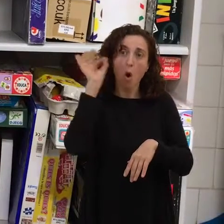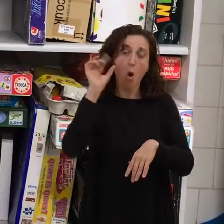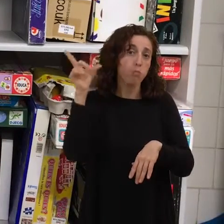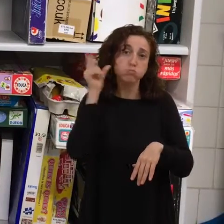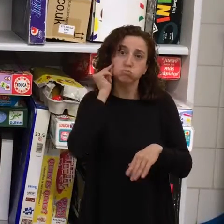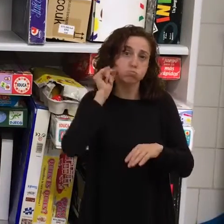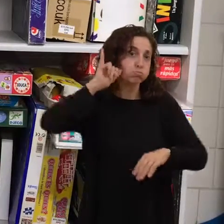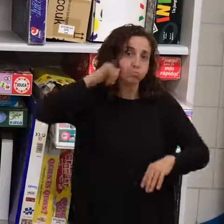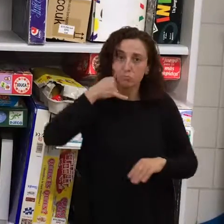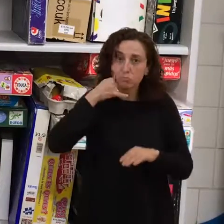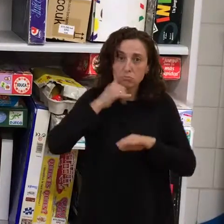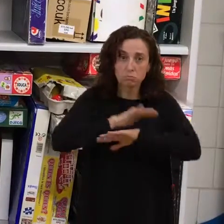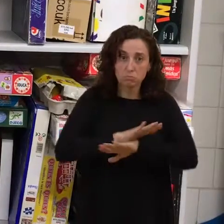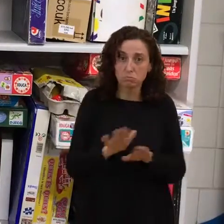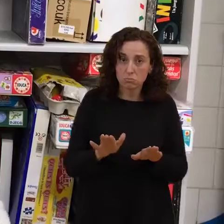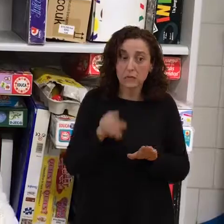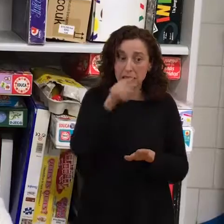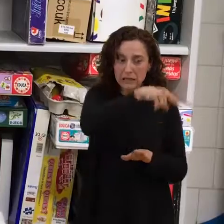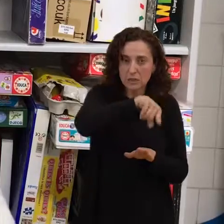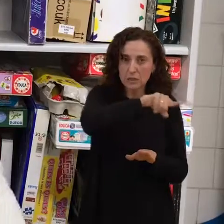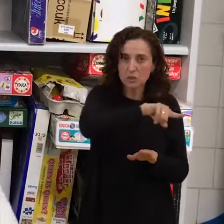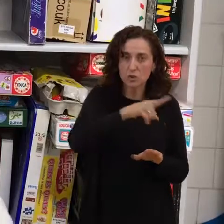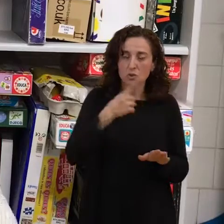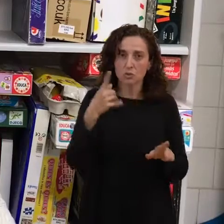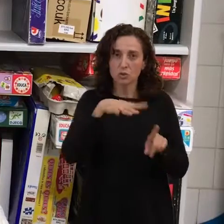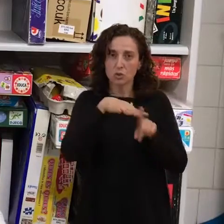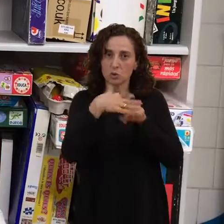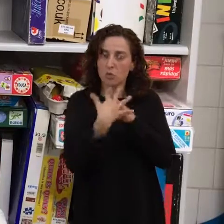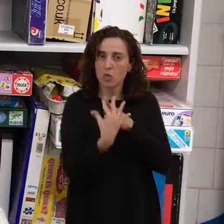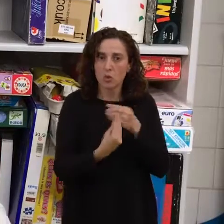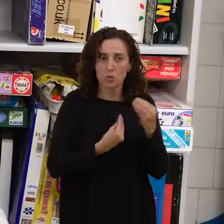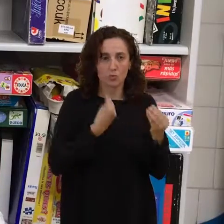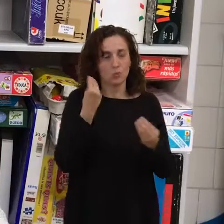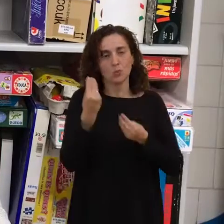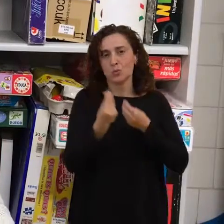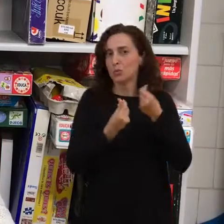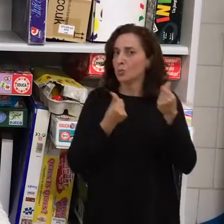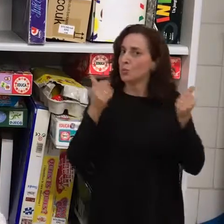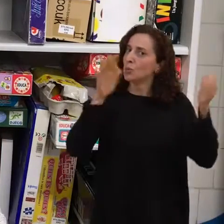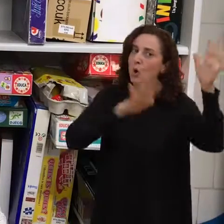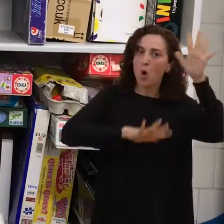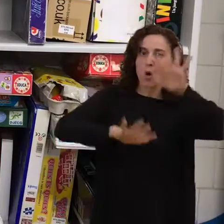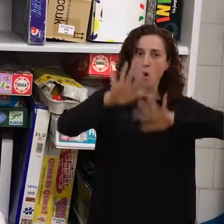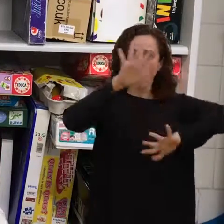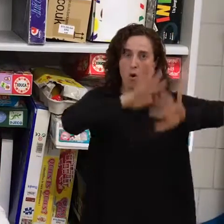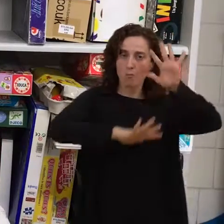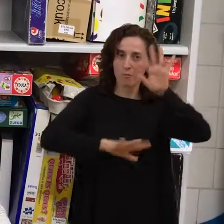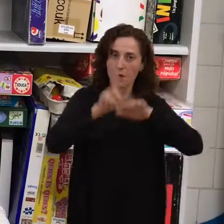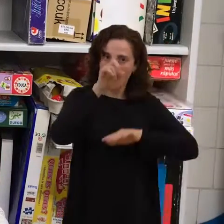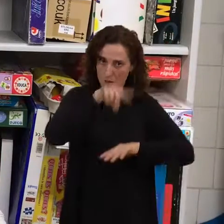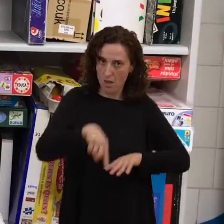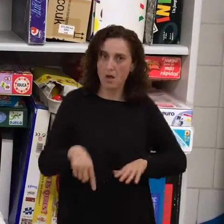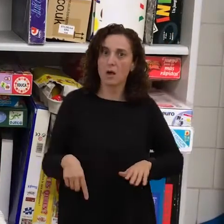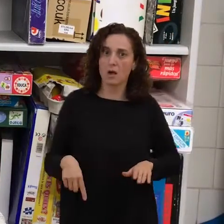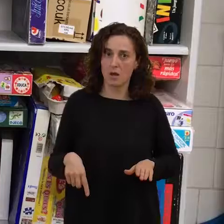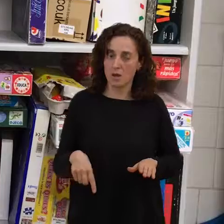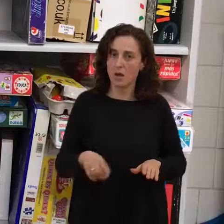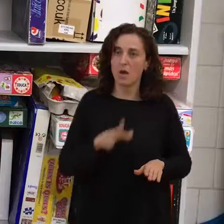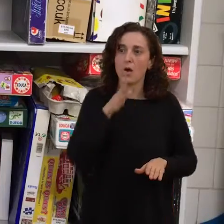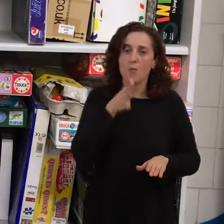audición y ellos están en una situación complicada también porque no tienen una